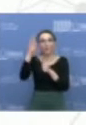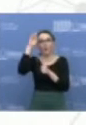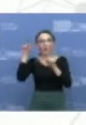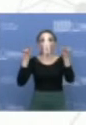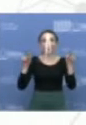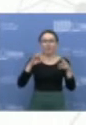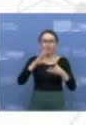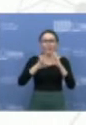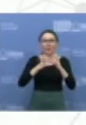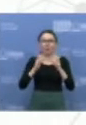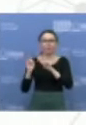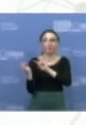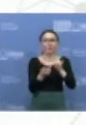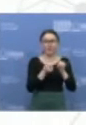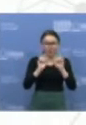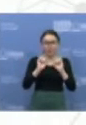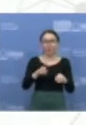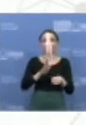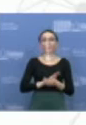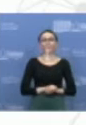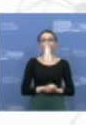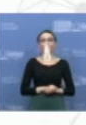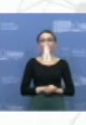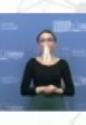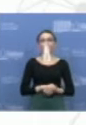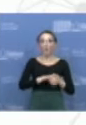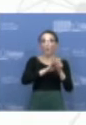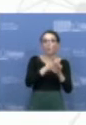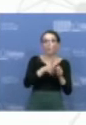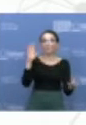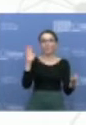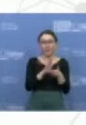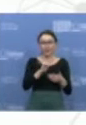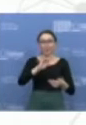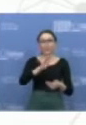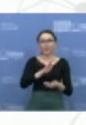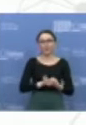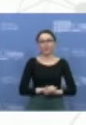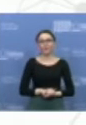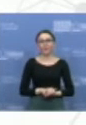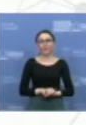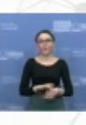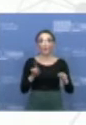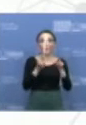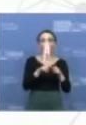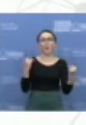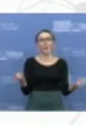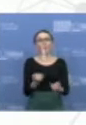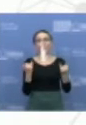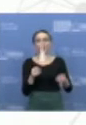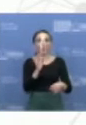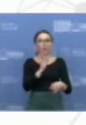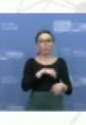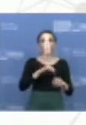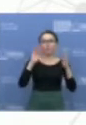šalis, tiek ir visas pasaulis. Taigi, sumažies COVID-19 aplitimas, bus įdomesnis ir